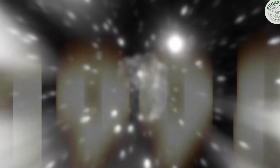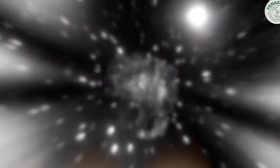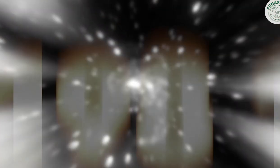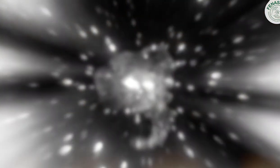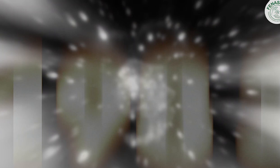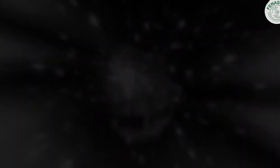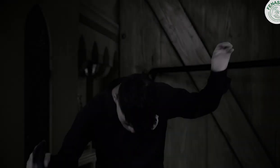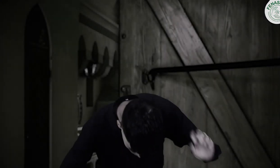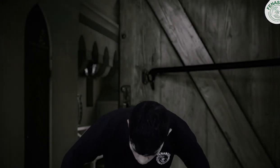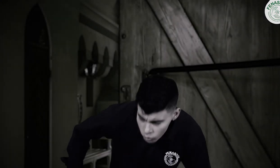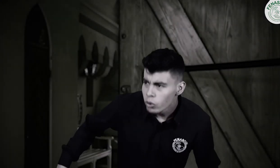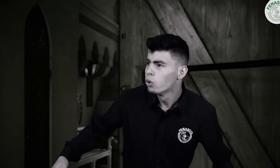¡Uy!